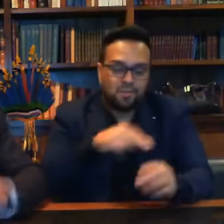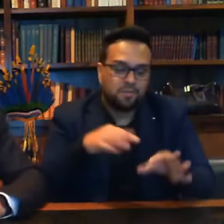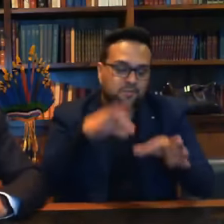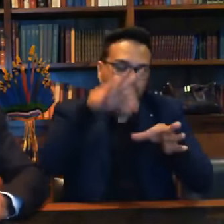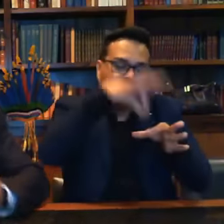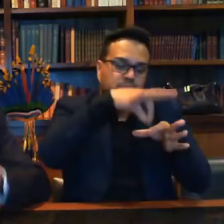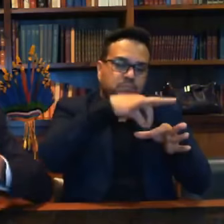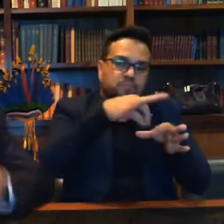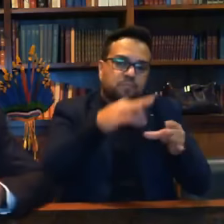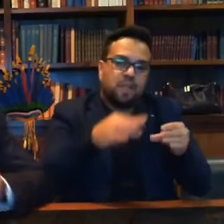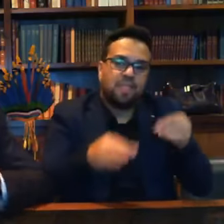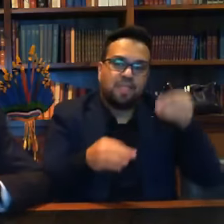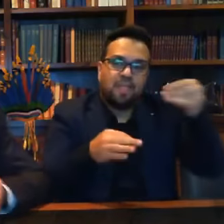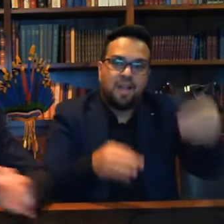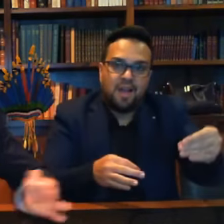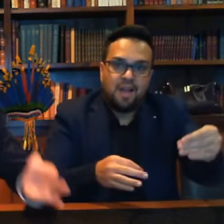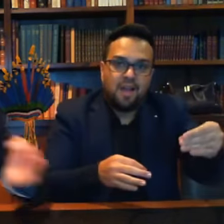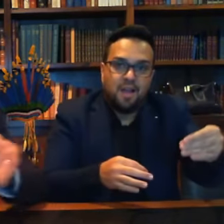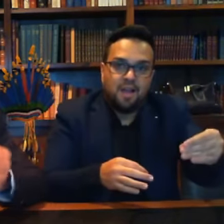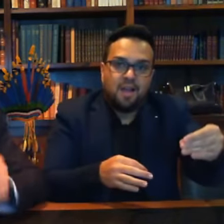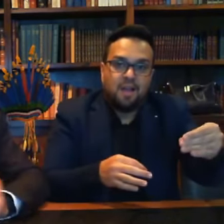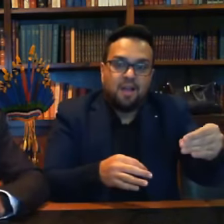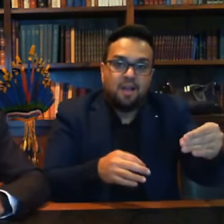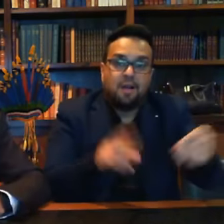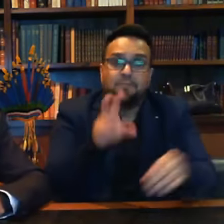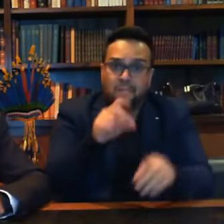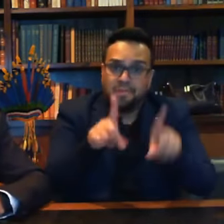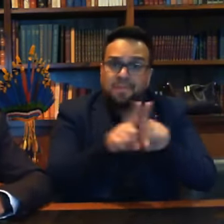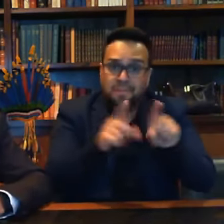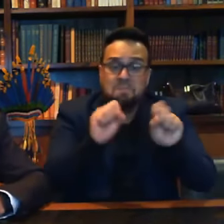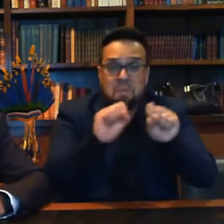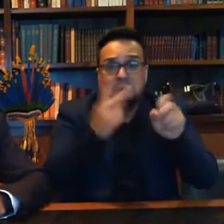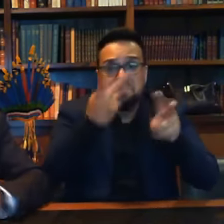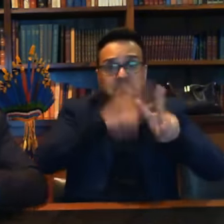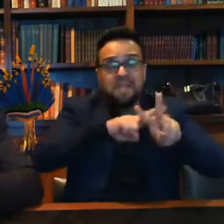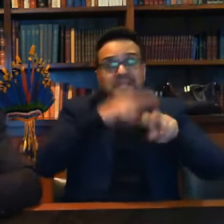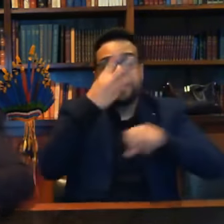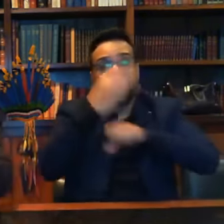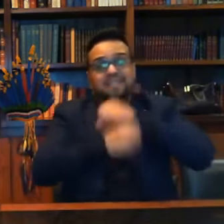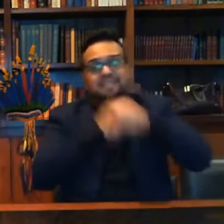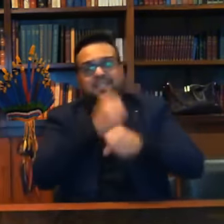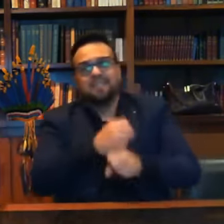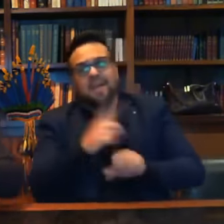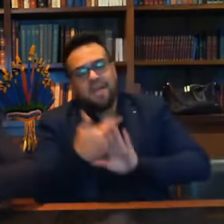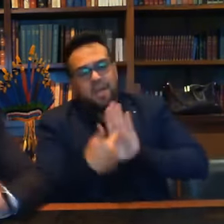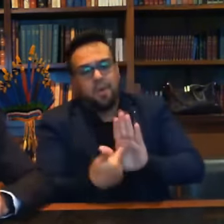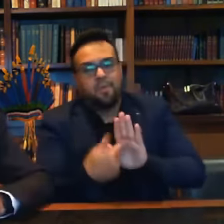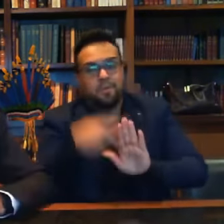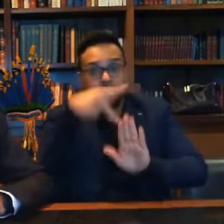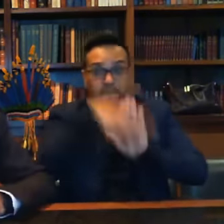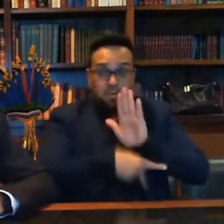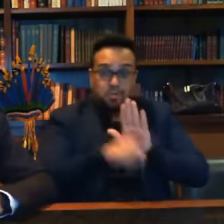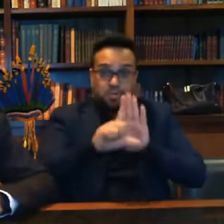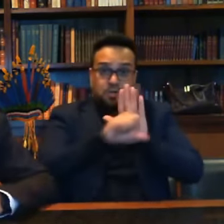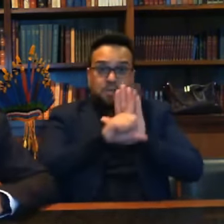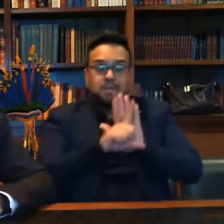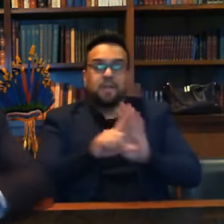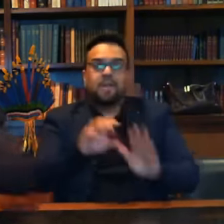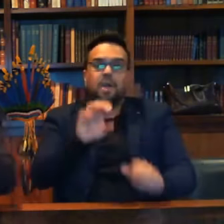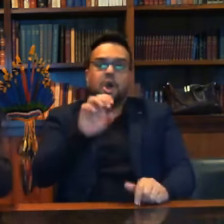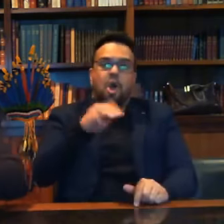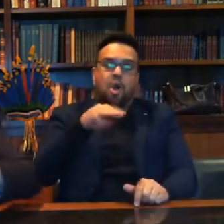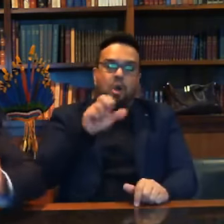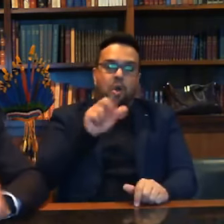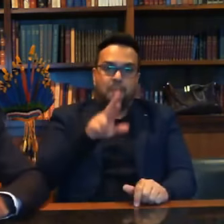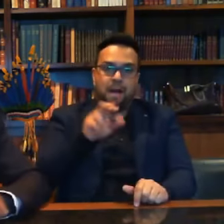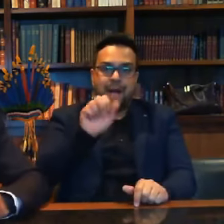sentir melhor três anos de cadeia na vovó. Eu mostrei o projeto de lei do senhor Omar Aziz